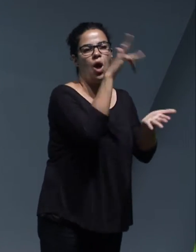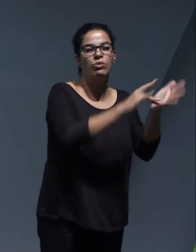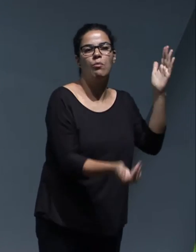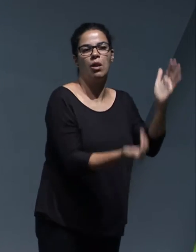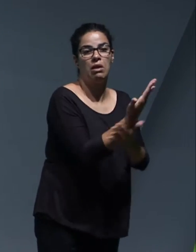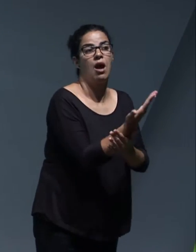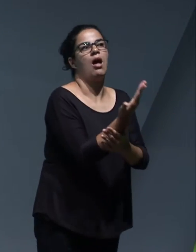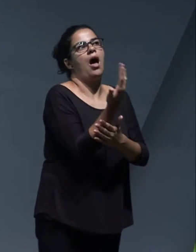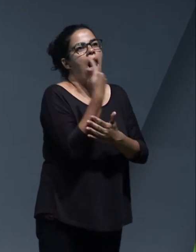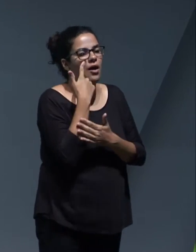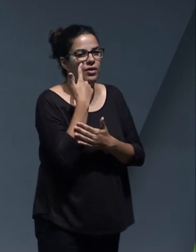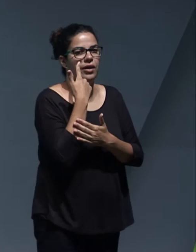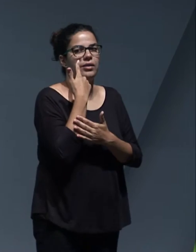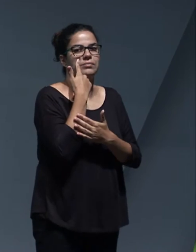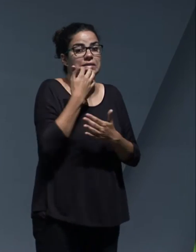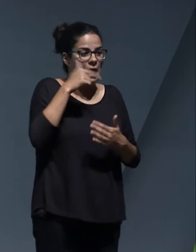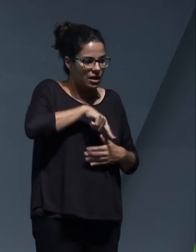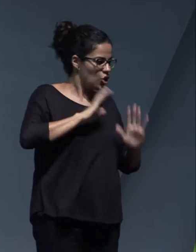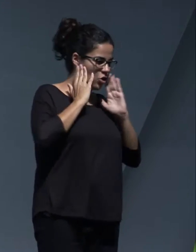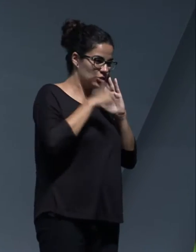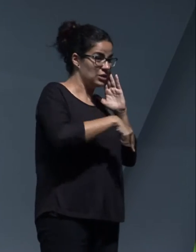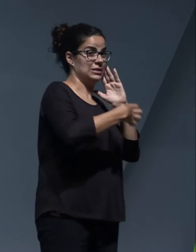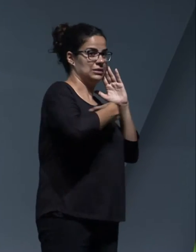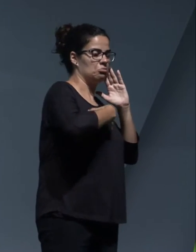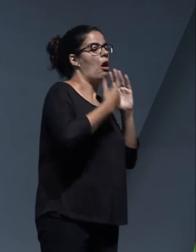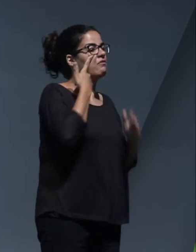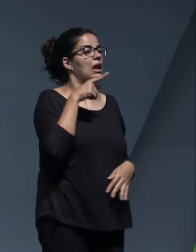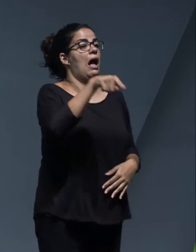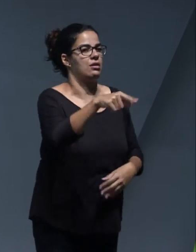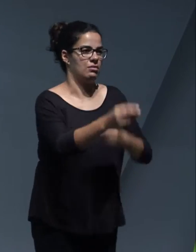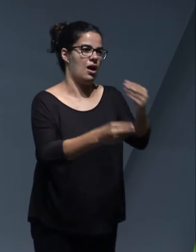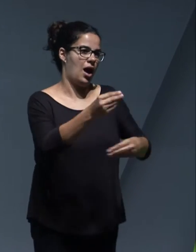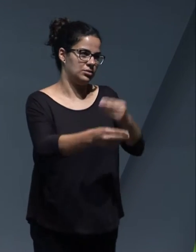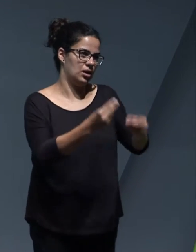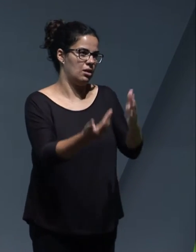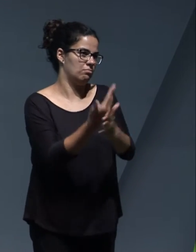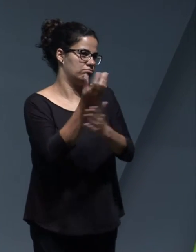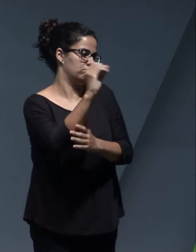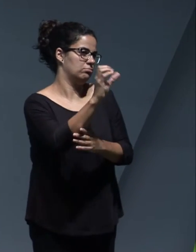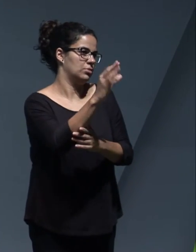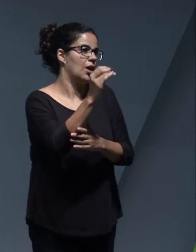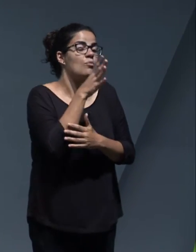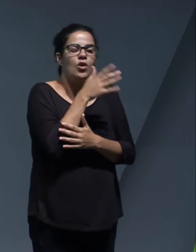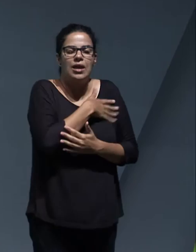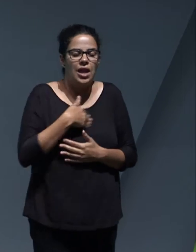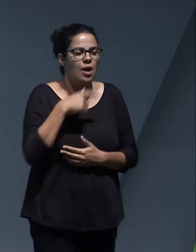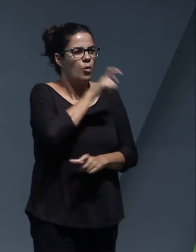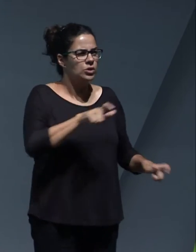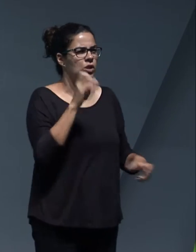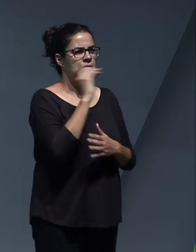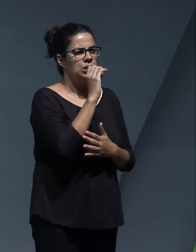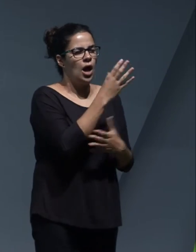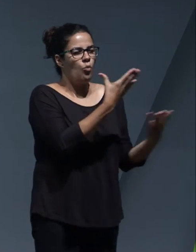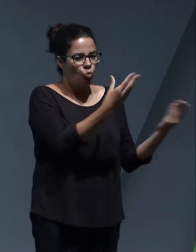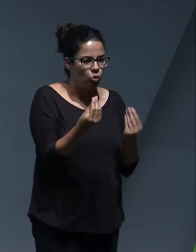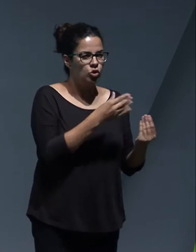de lo que a lo mejor le ha faltado a este Congreso, pero que queríamos tener concentradas muchas intervenciones y poner sobre la mesa muchos conocimientos, que